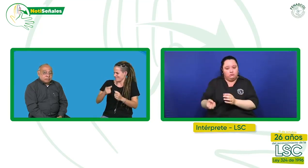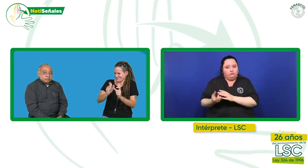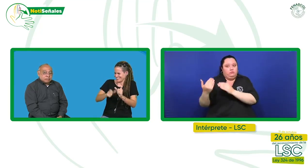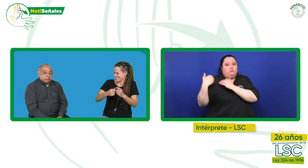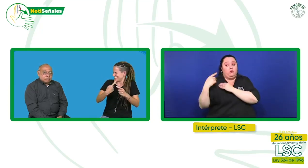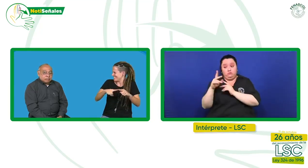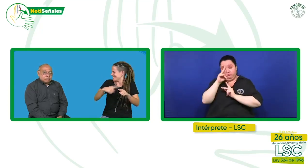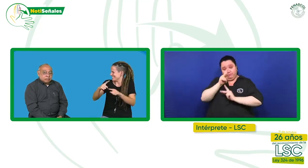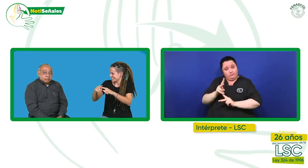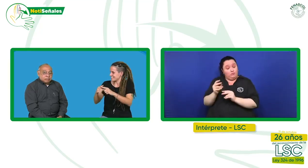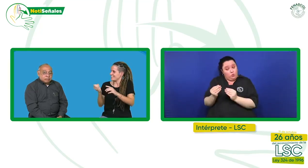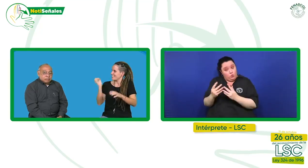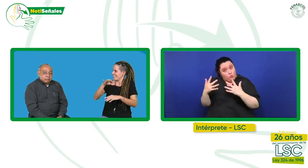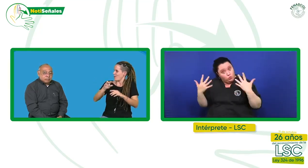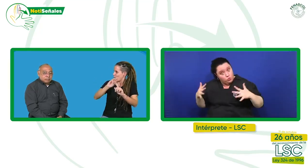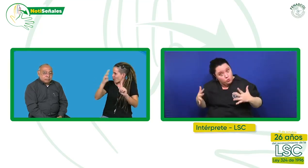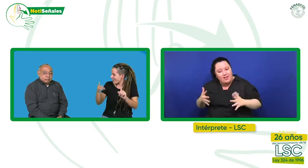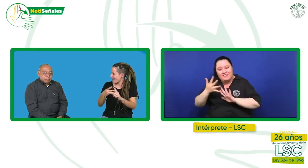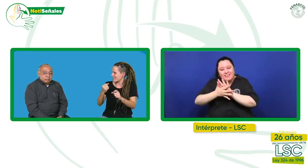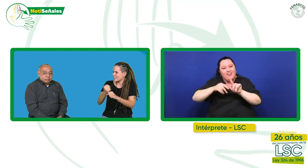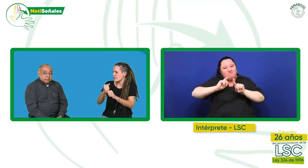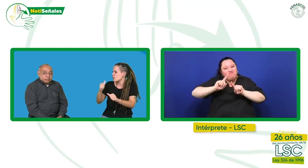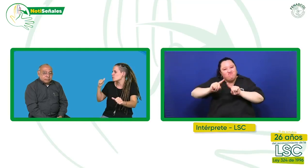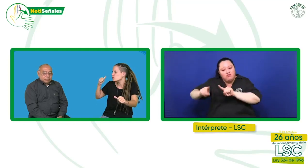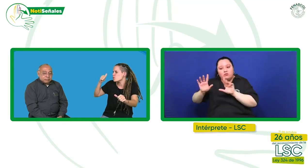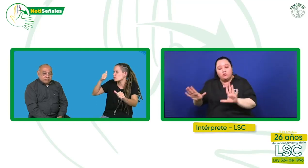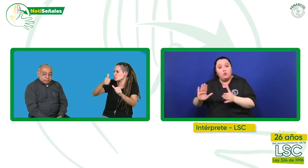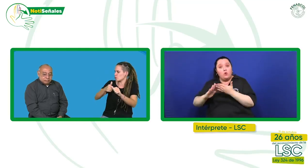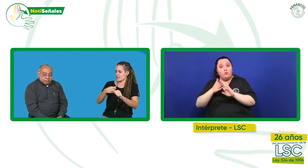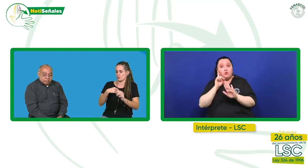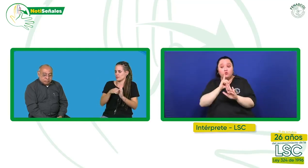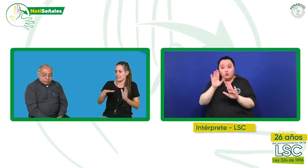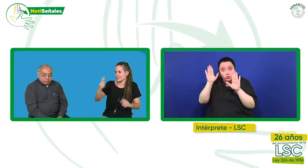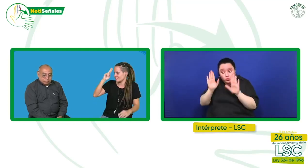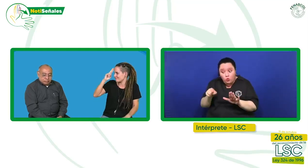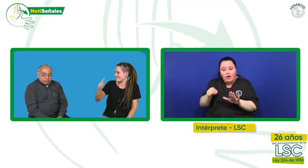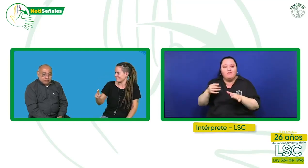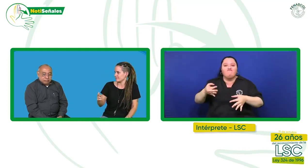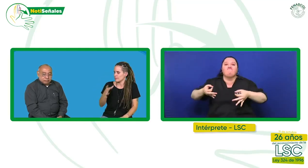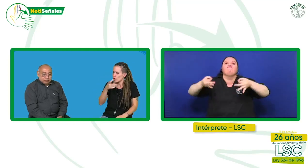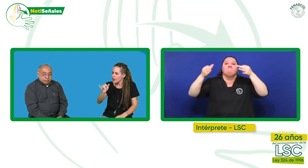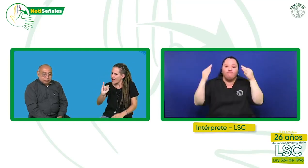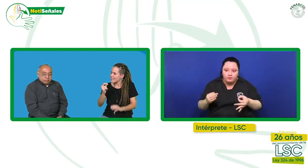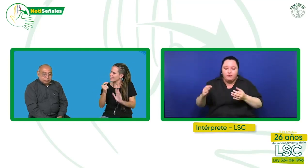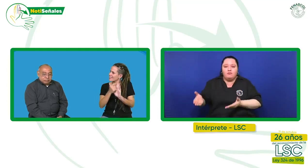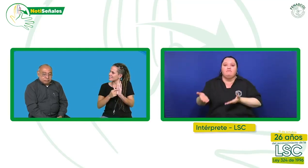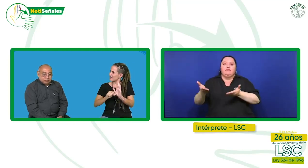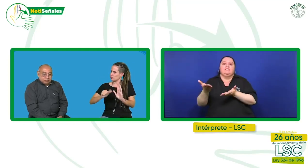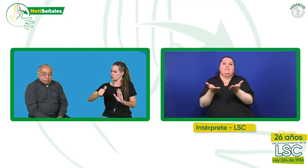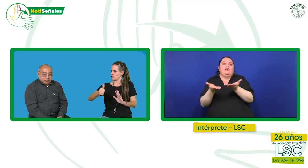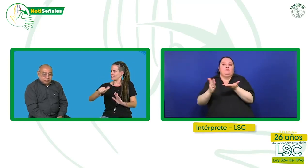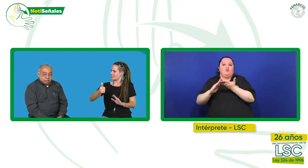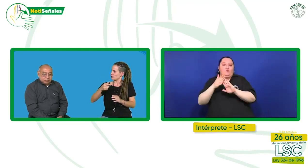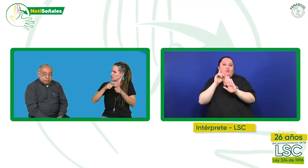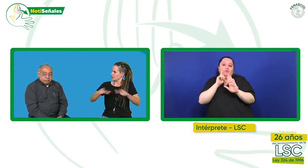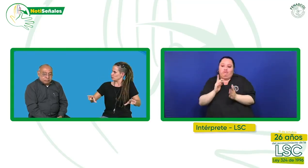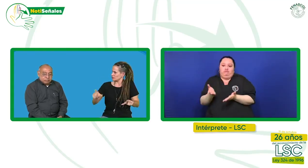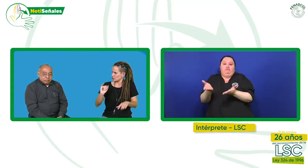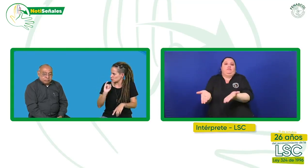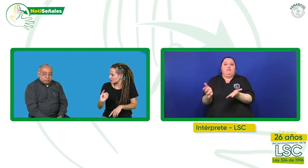El trabajo léxicográfico de la comunidad sorda es el que realmente se pone al servicio de la comunidad y nosotros, como centro de normalización,